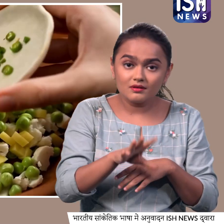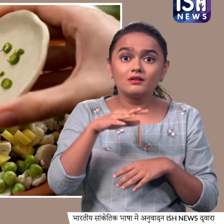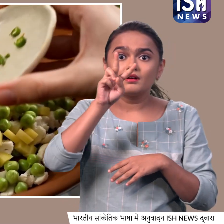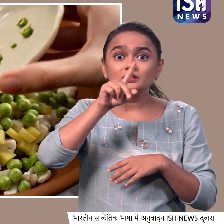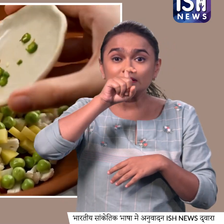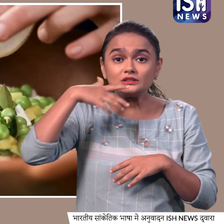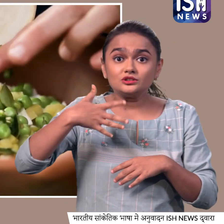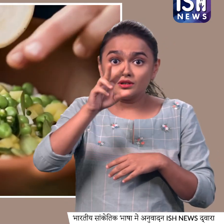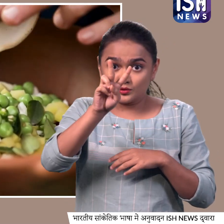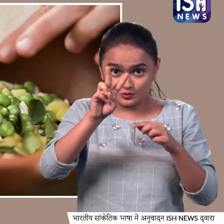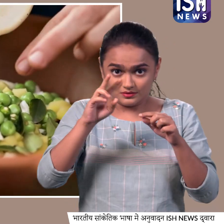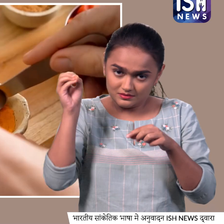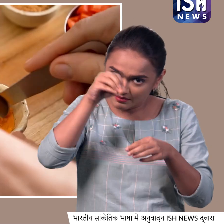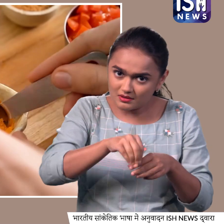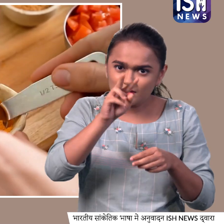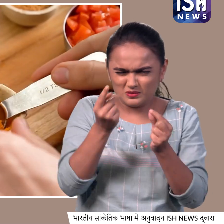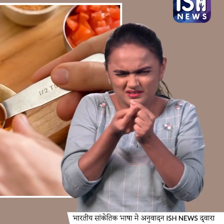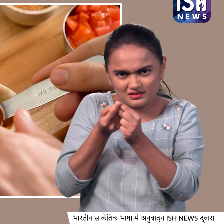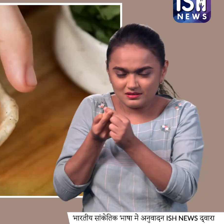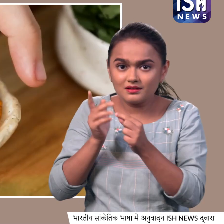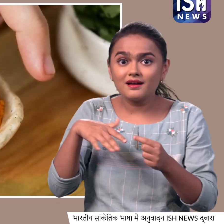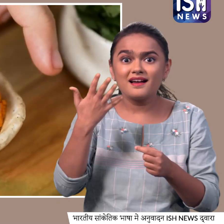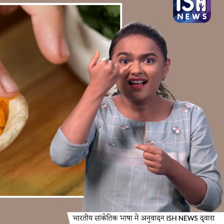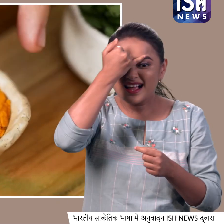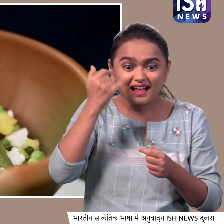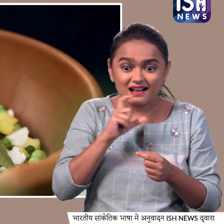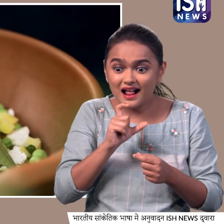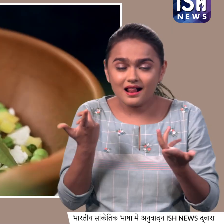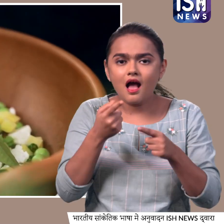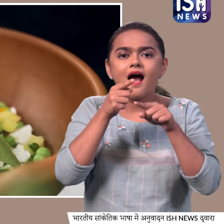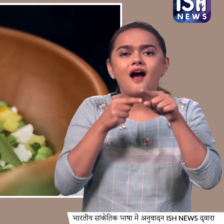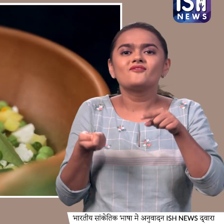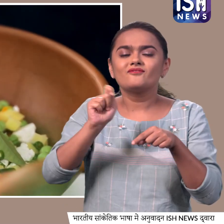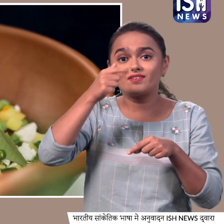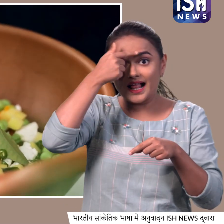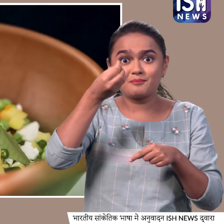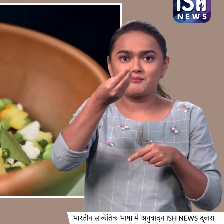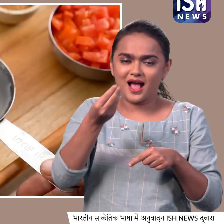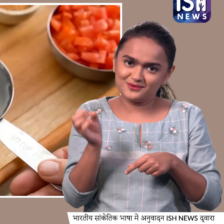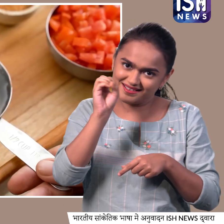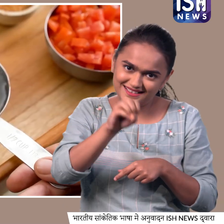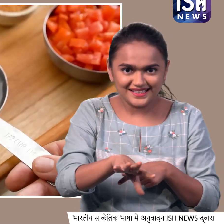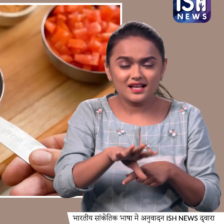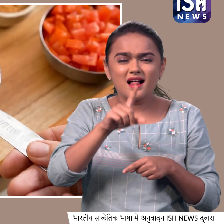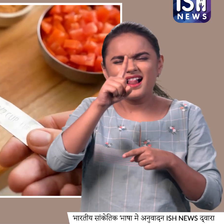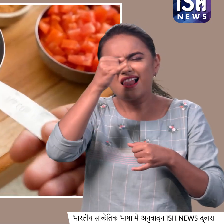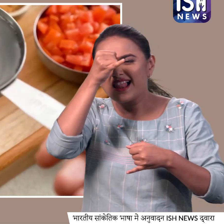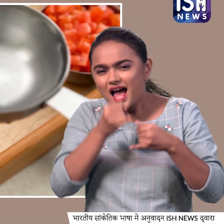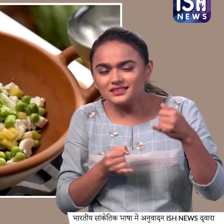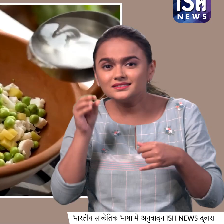मिर्च पारी कटी हुई, और सुन्दर पीला रंग के लिए आधा टीस्पून हल्दी पाउडर, आखेर में डालेंगे आधा